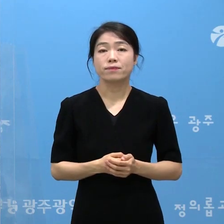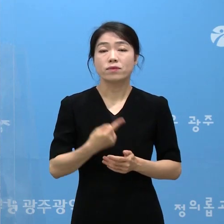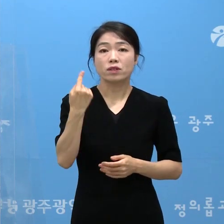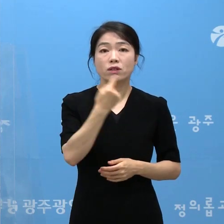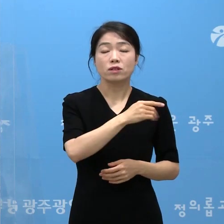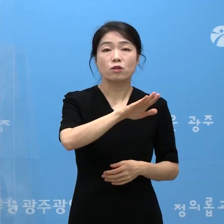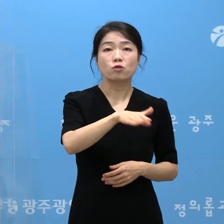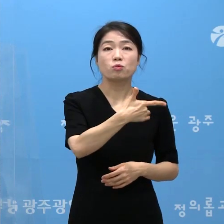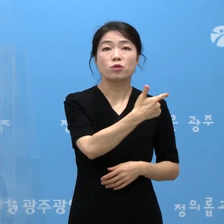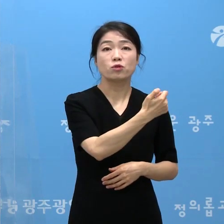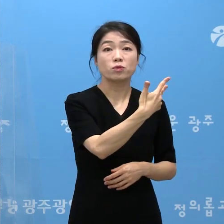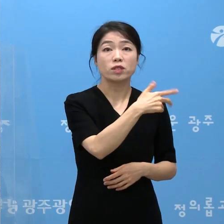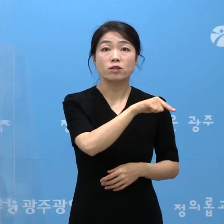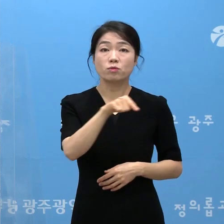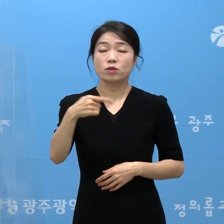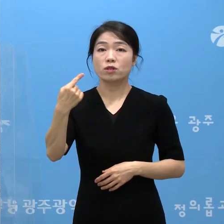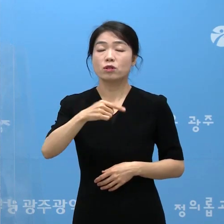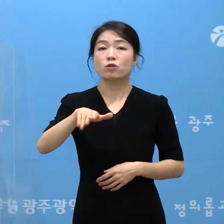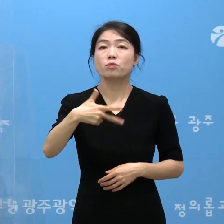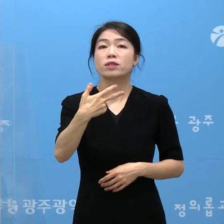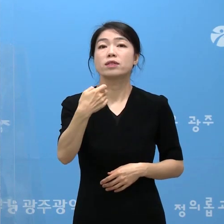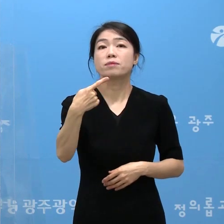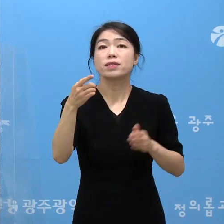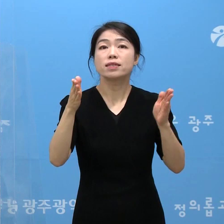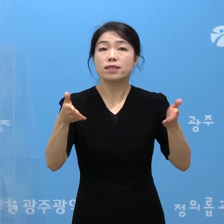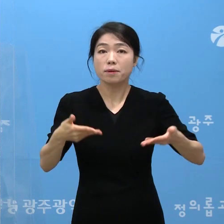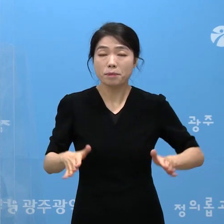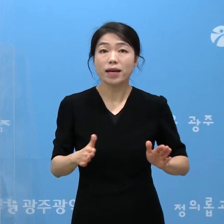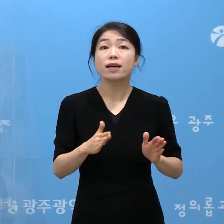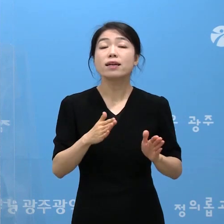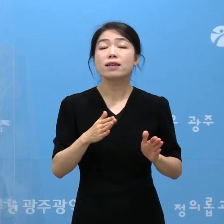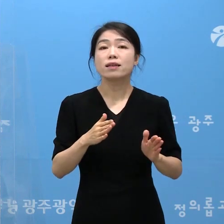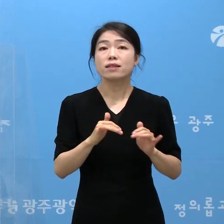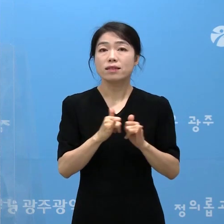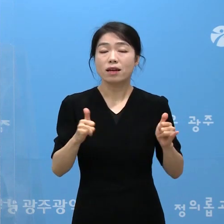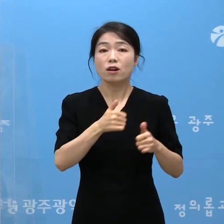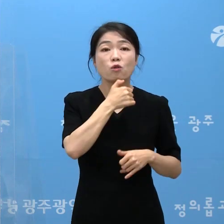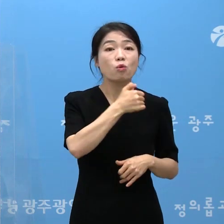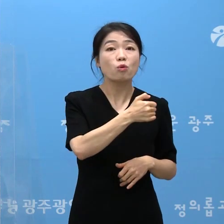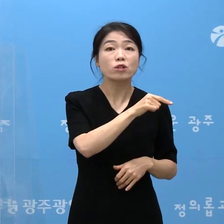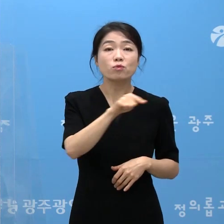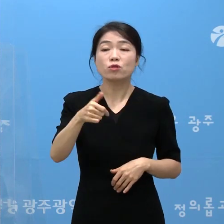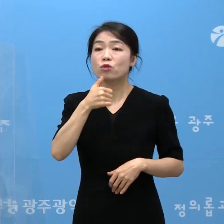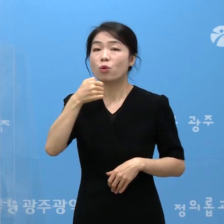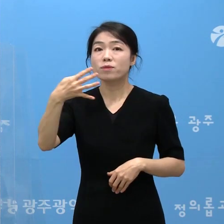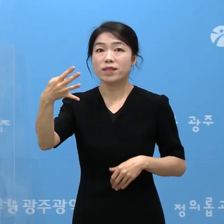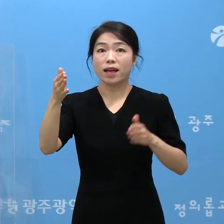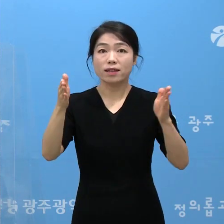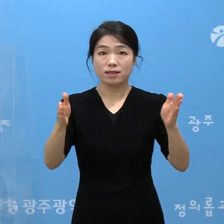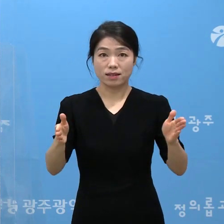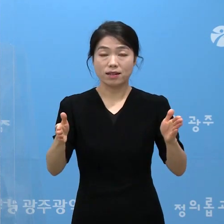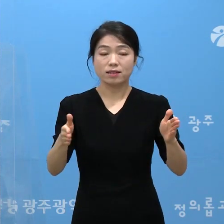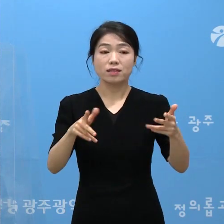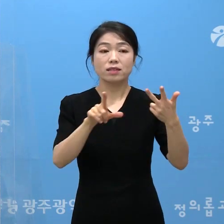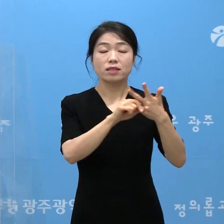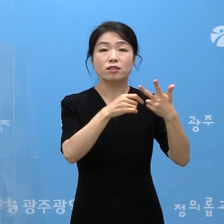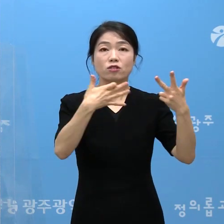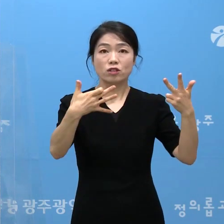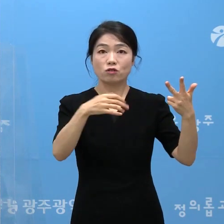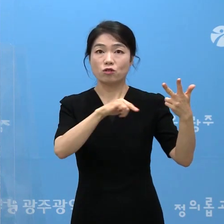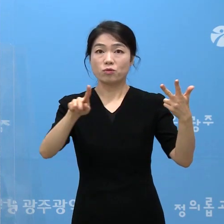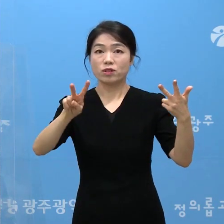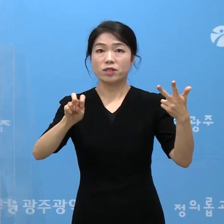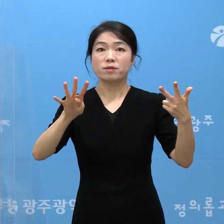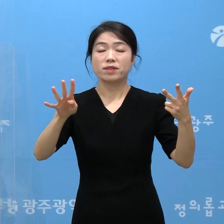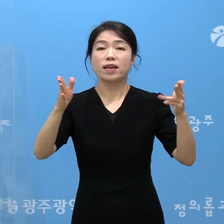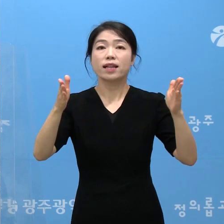1967년부터 1971년까지 출생하신 50세부터 54세는 7월 19일부터